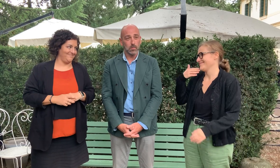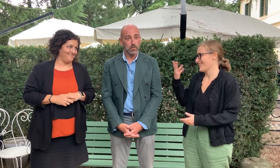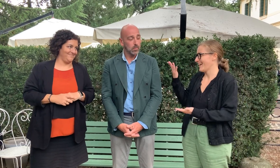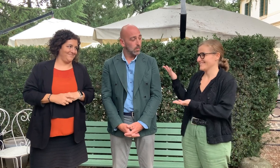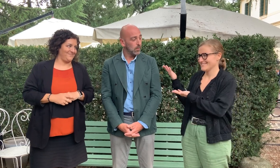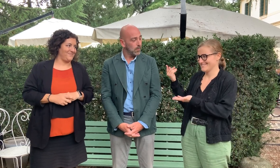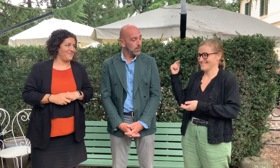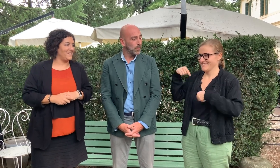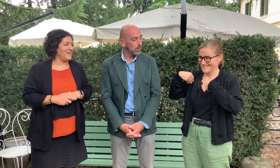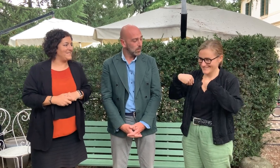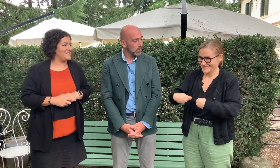Grazie.